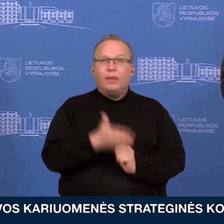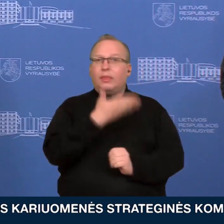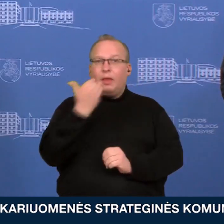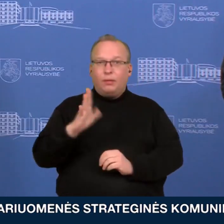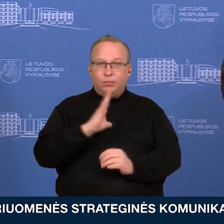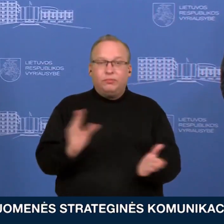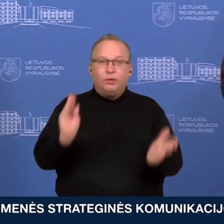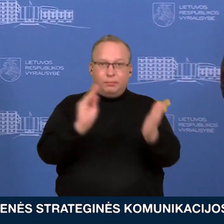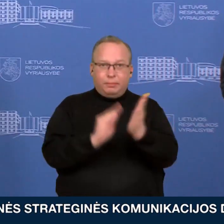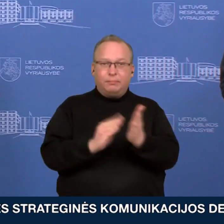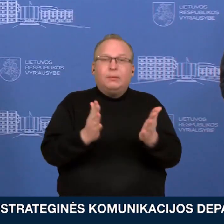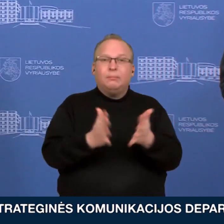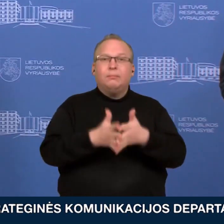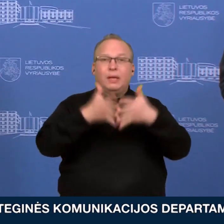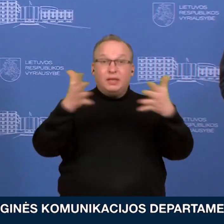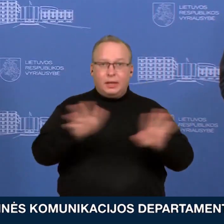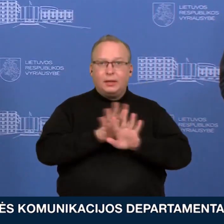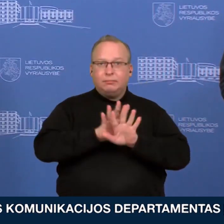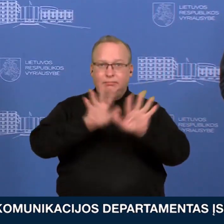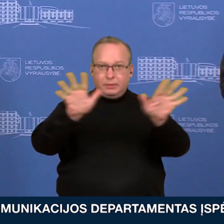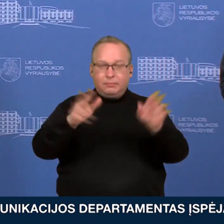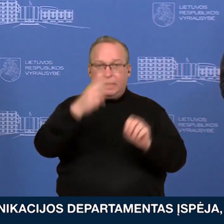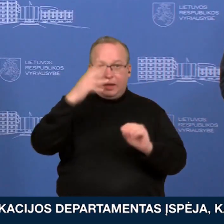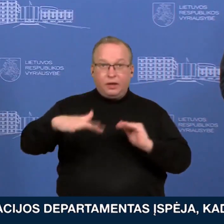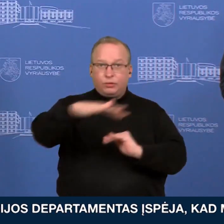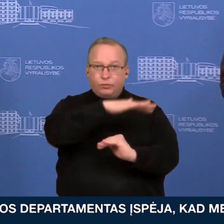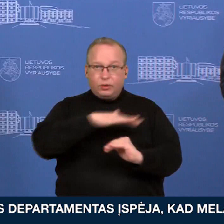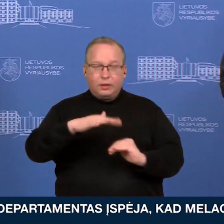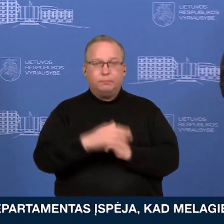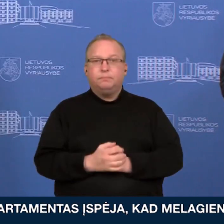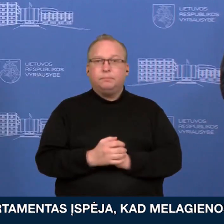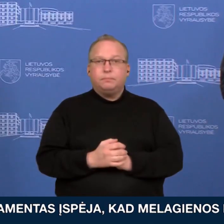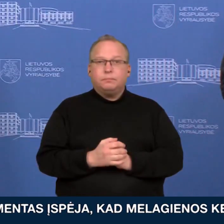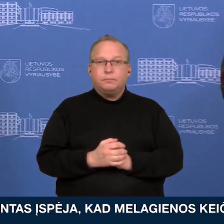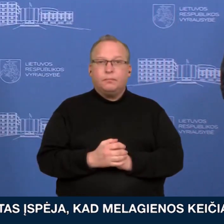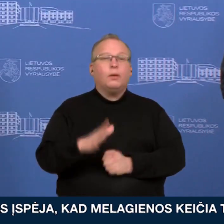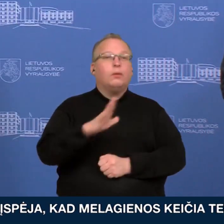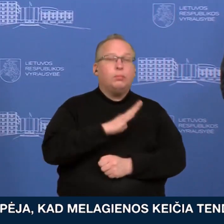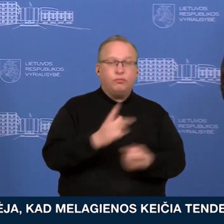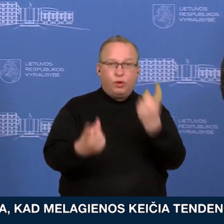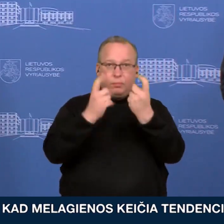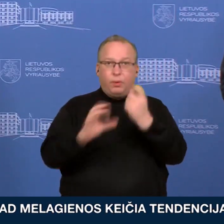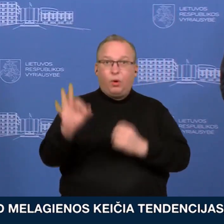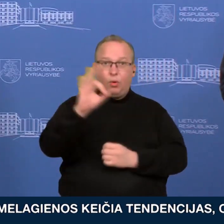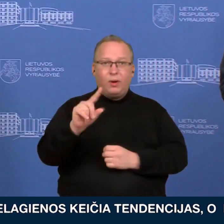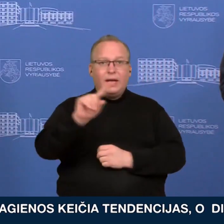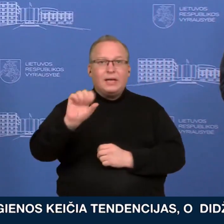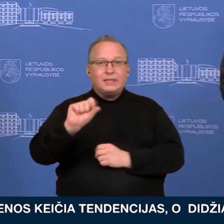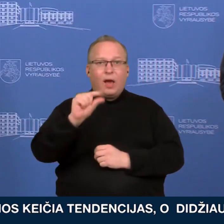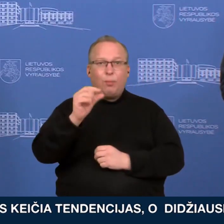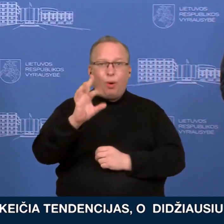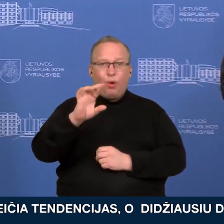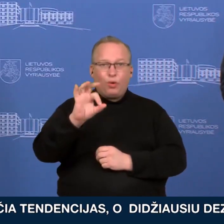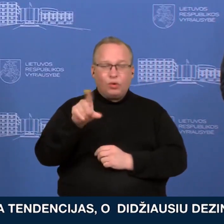fiksuotas padidėjęs radiacinis fonas Lietuvoje. Po pasirodžiosios informacijos dėl zaparožės, įvykių